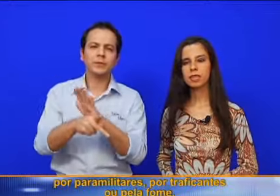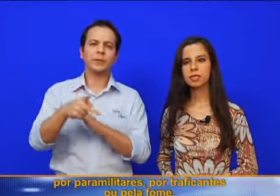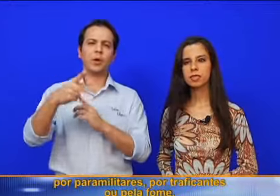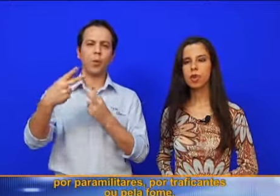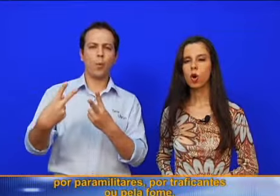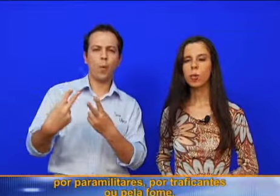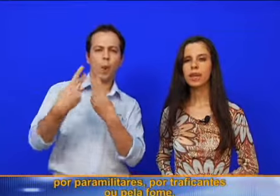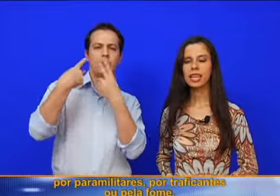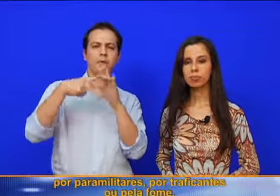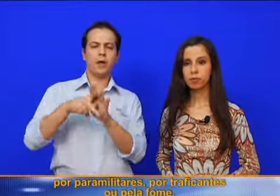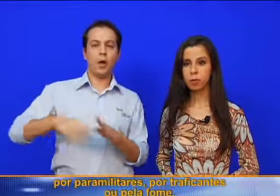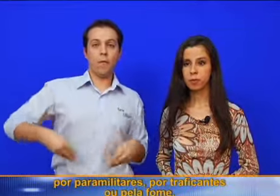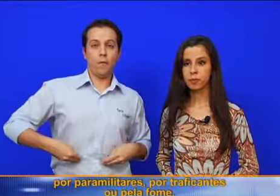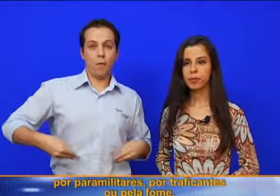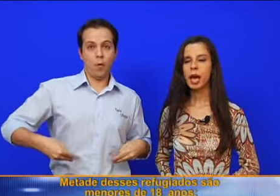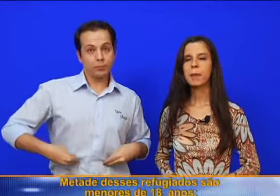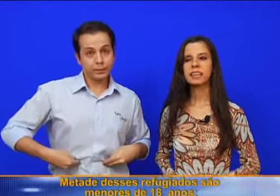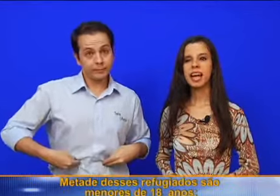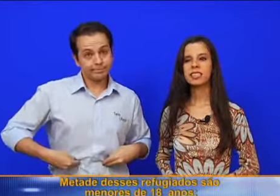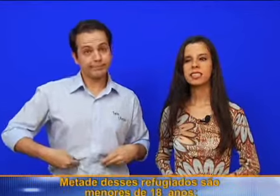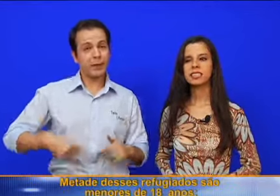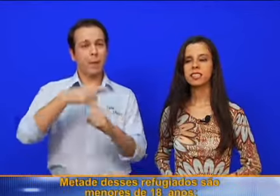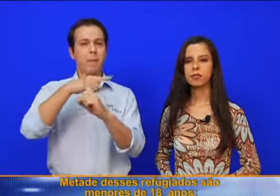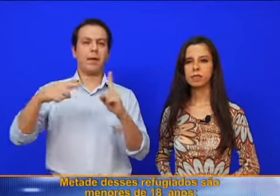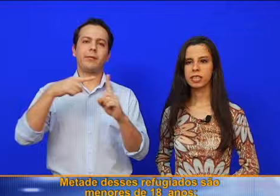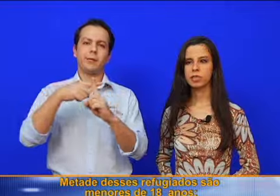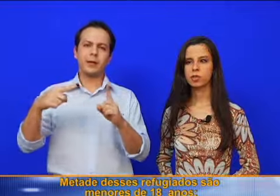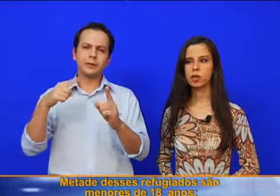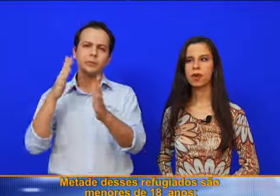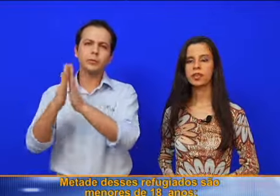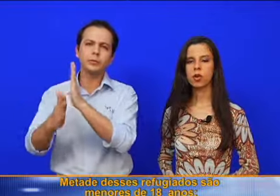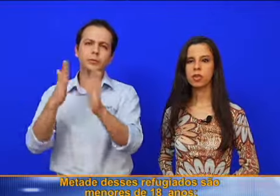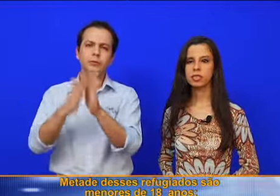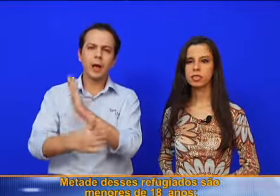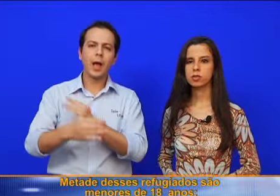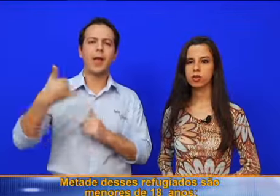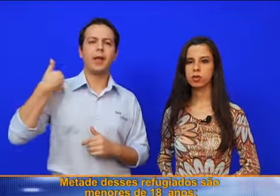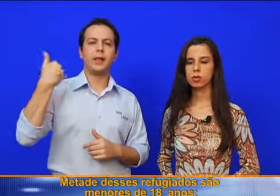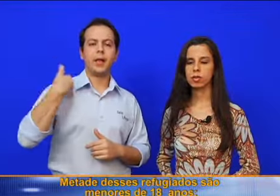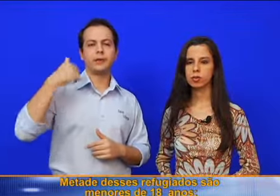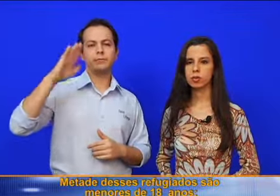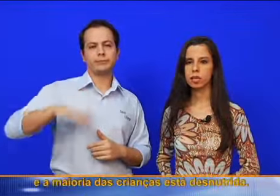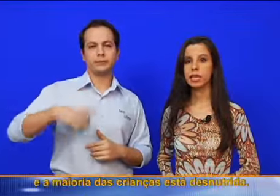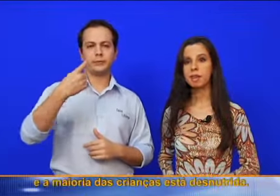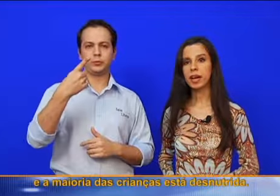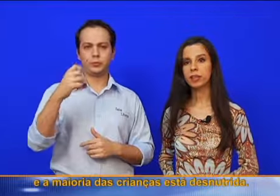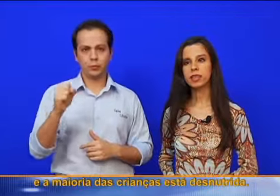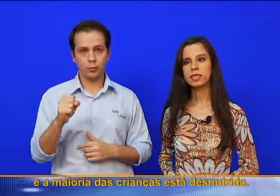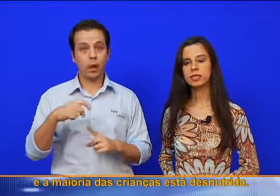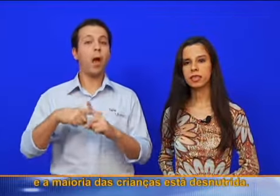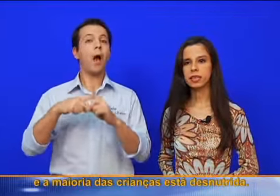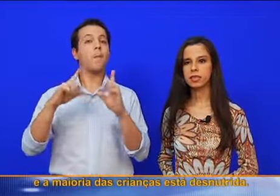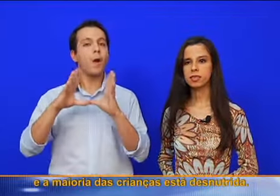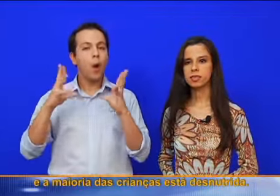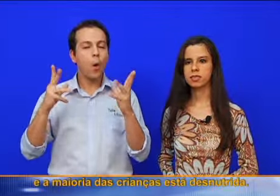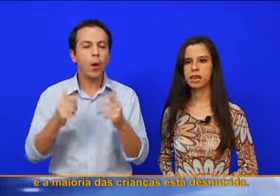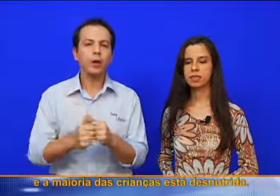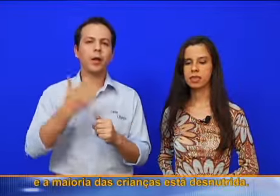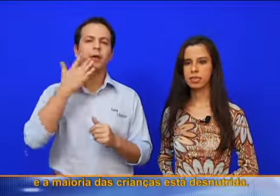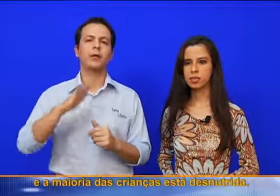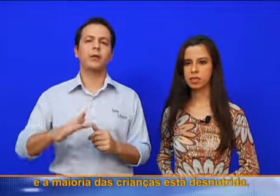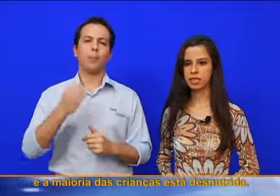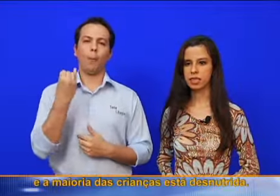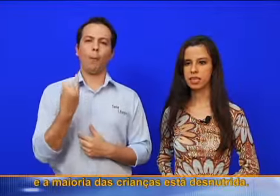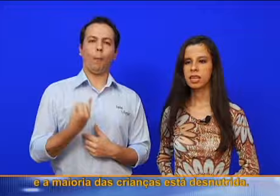traficantes ou pela fome. Metade desses refugiados são menores de 18 anos e a maioria das crianças